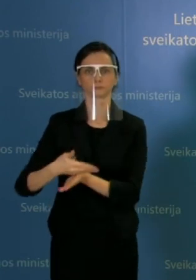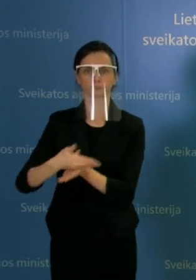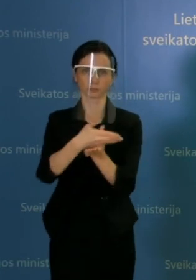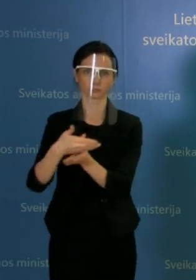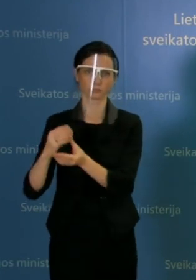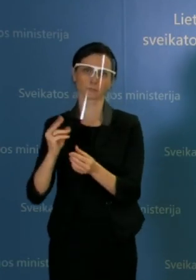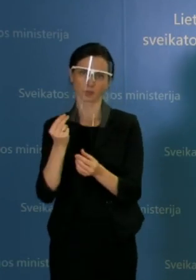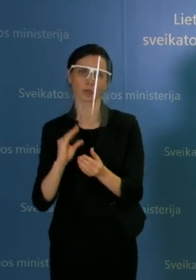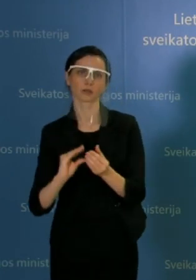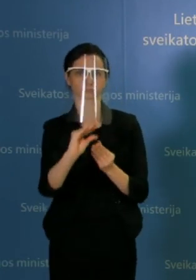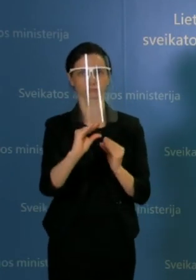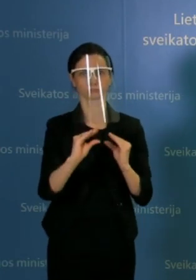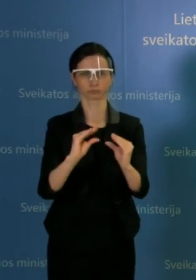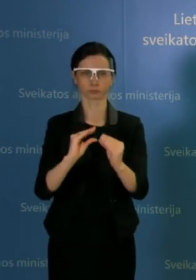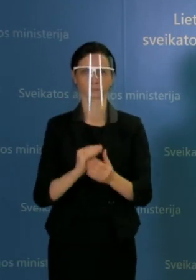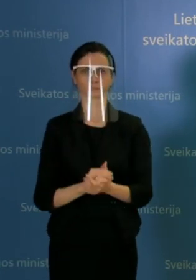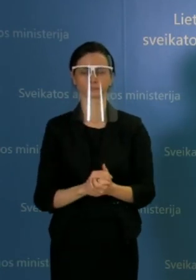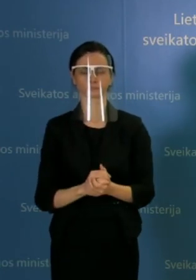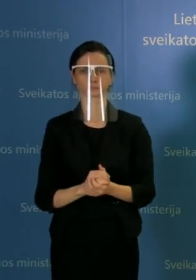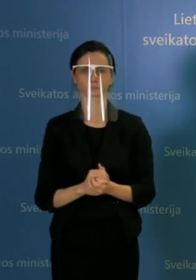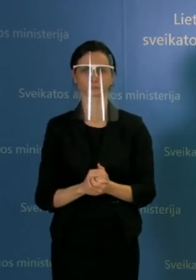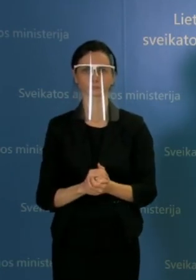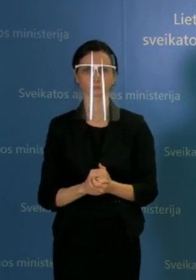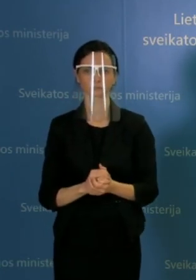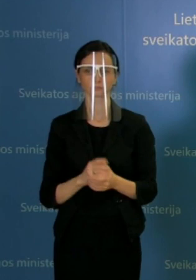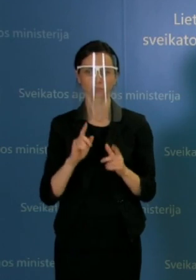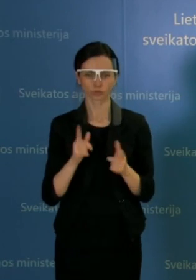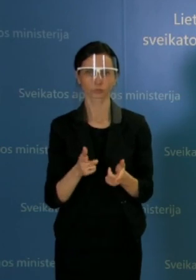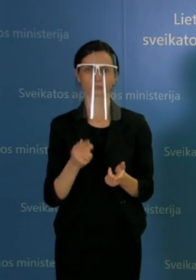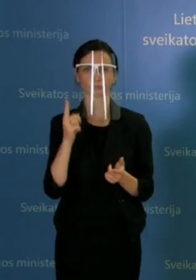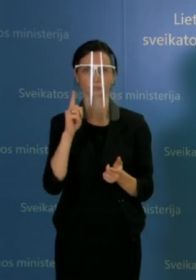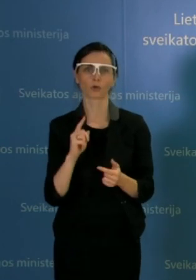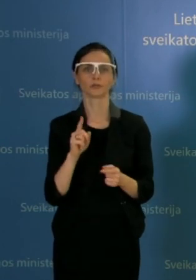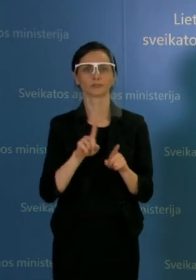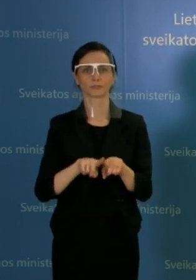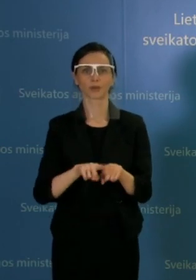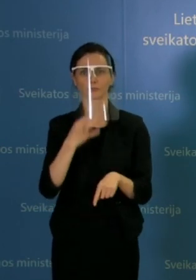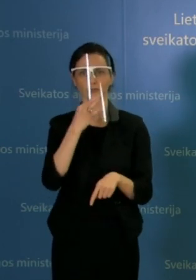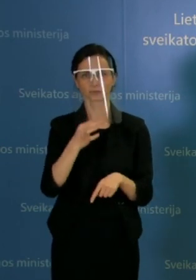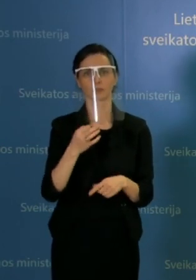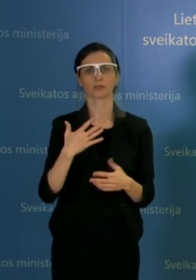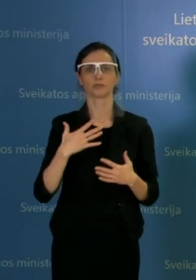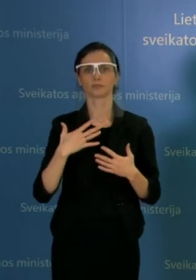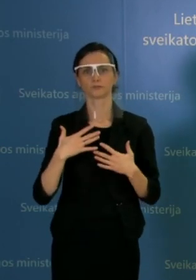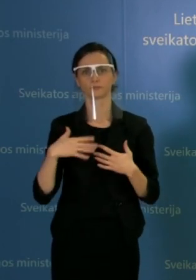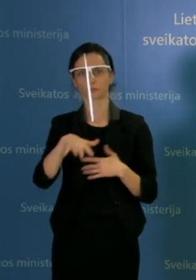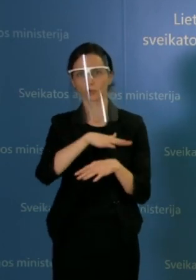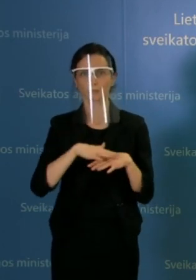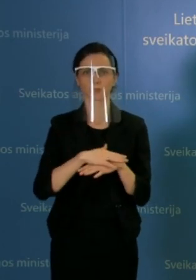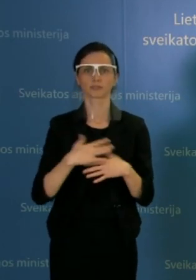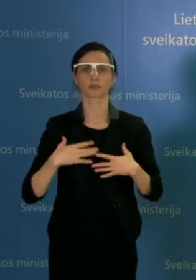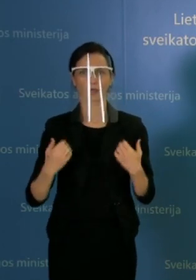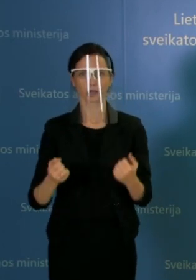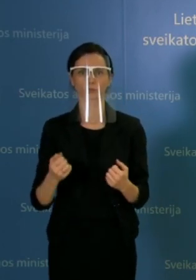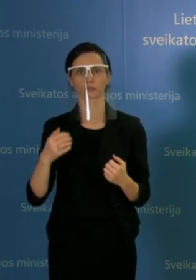institucijų. Ir tikrai norisi dar kartą padėkoti ir visuomenės seikatos biuro darbuotojam, kurie